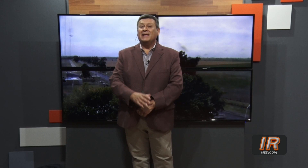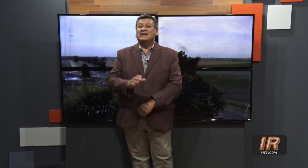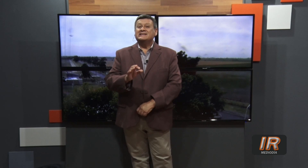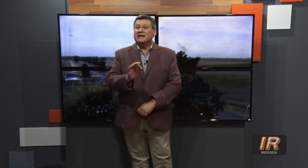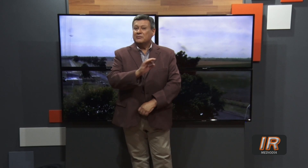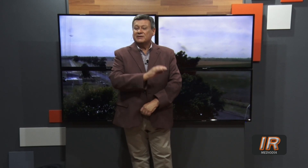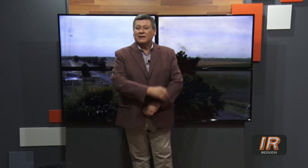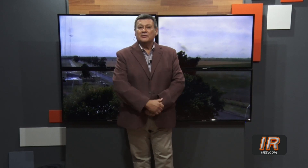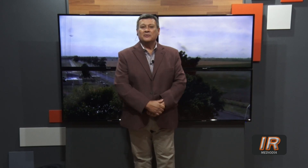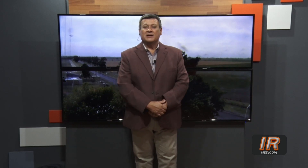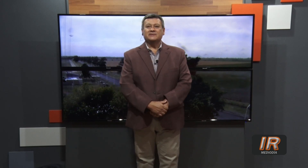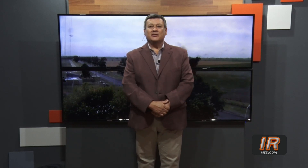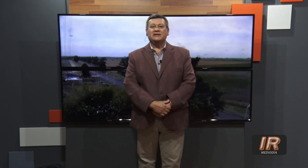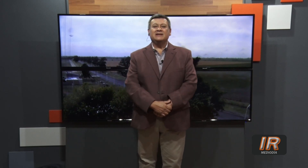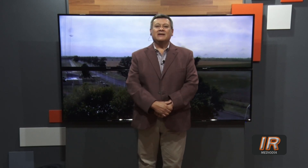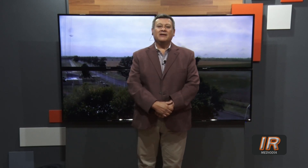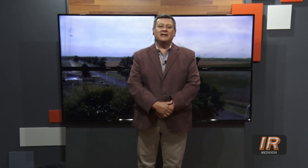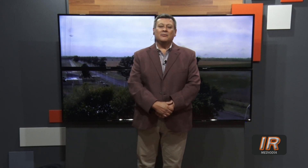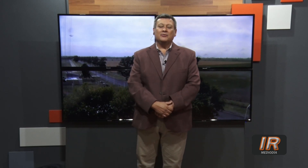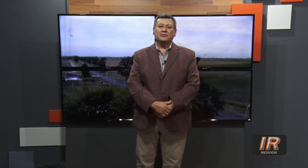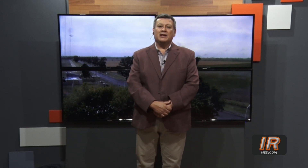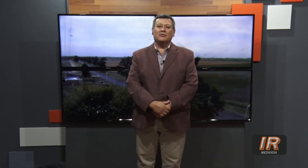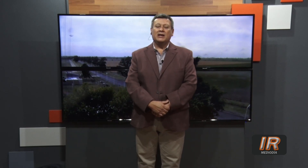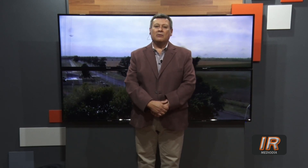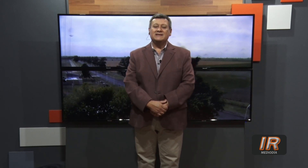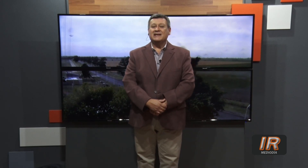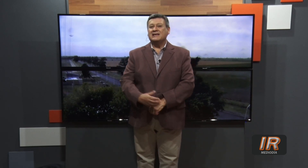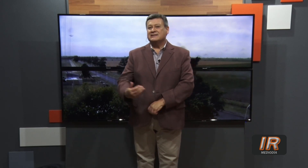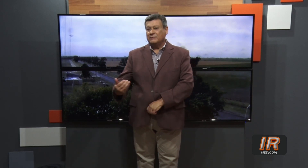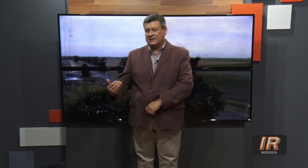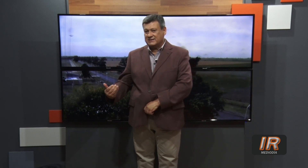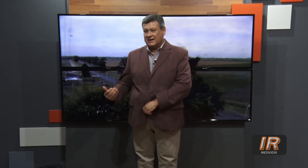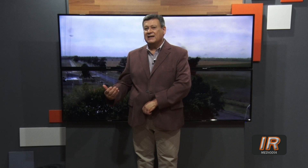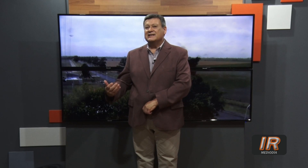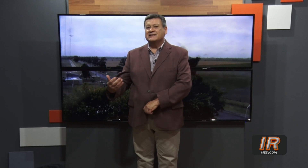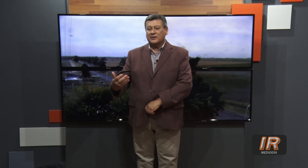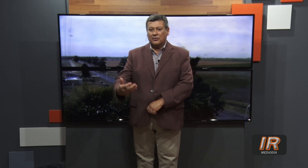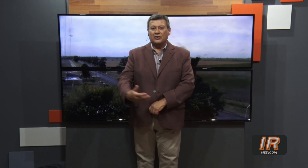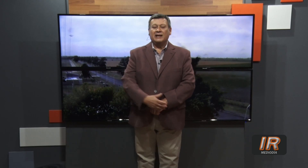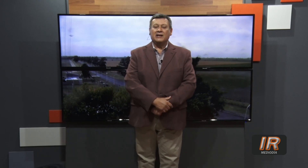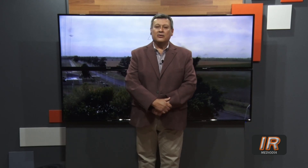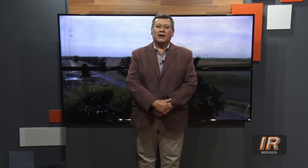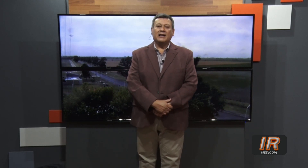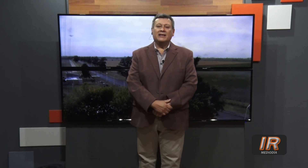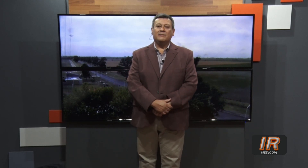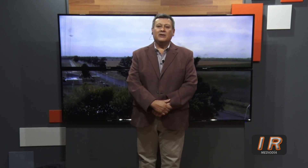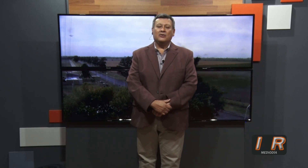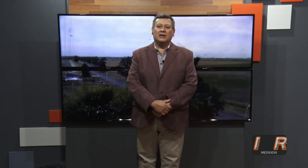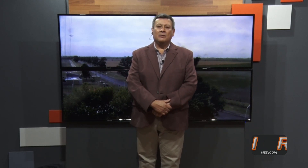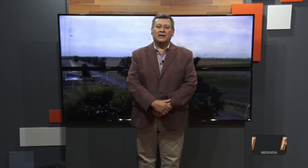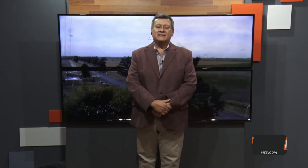Seguimos hablando de educación y tiene que ver esta oportunidad con Lengua de Seña, si bien ya cerró el año académico Lengua de